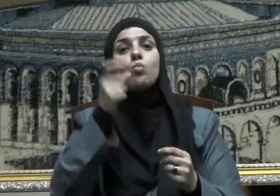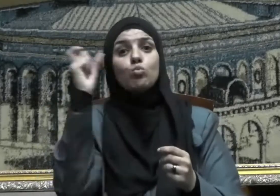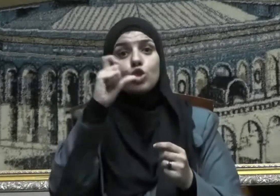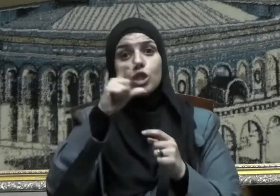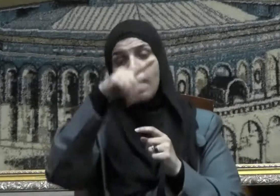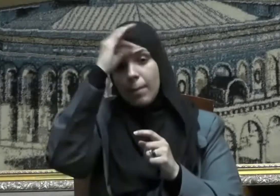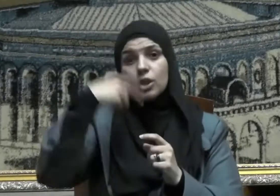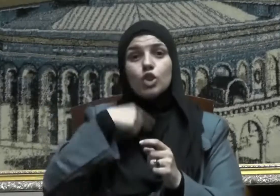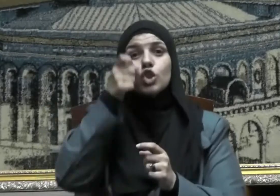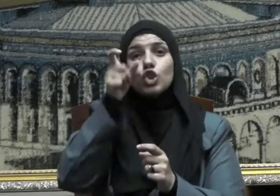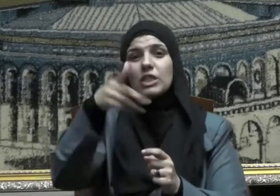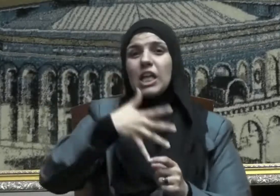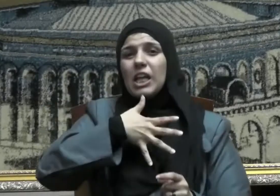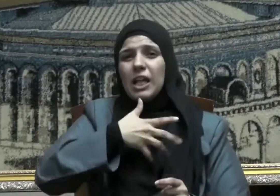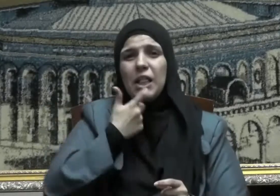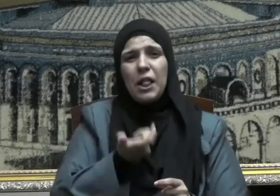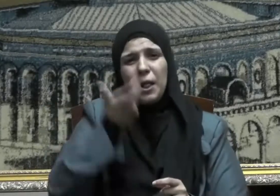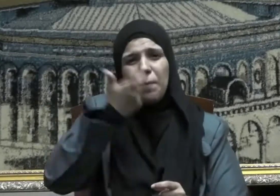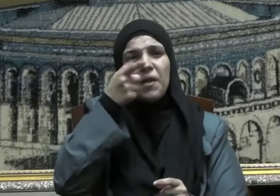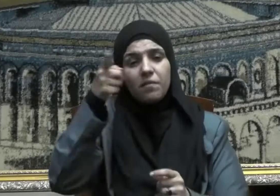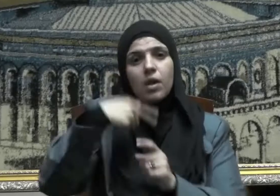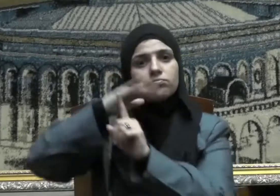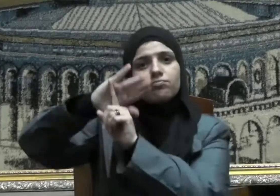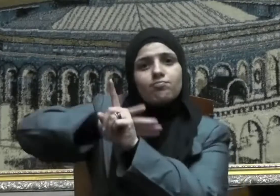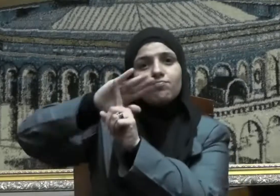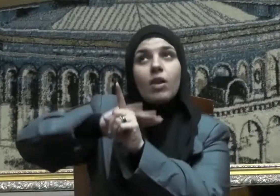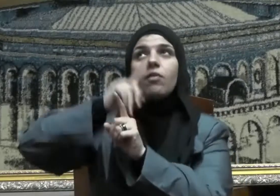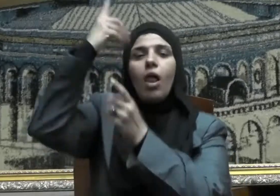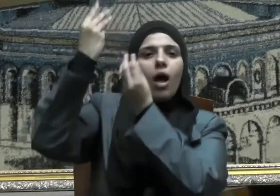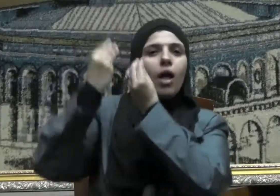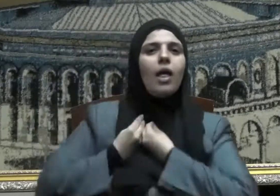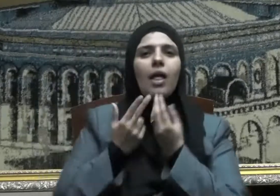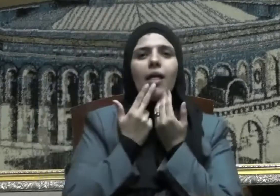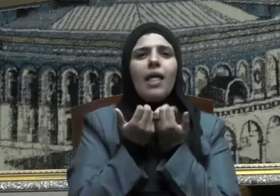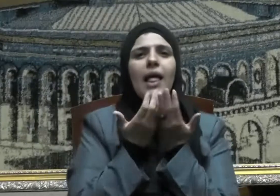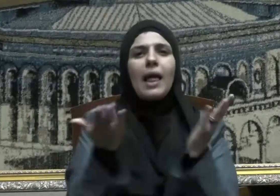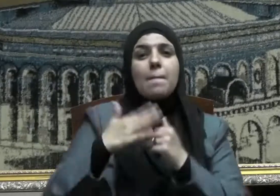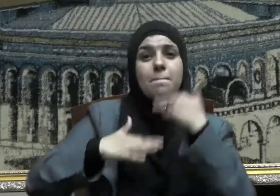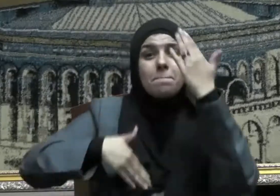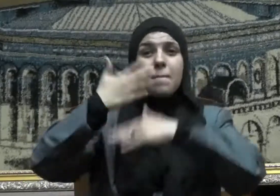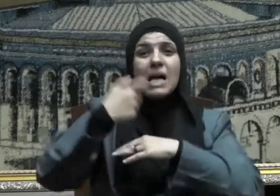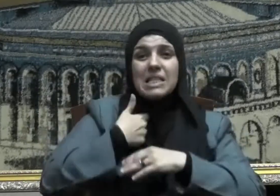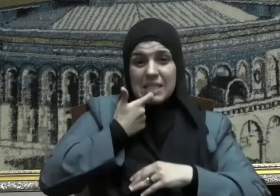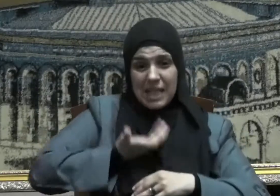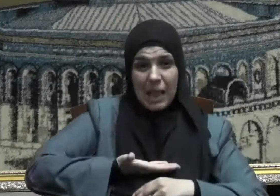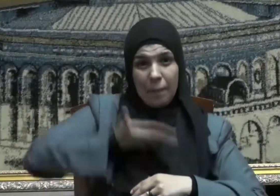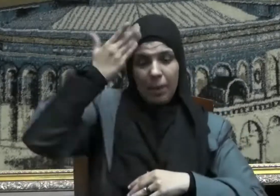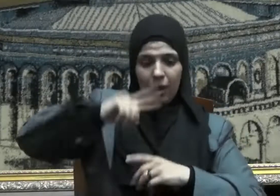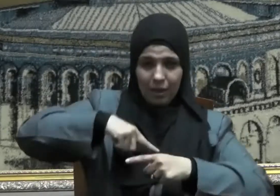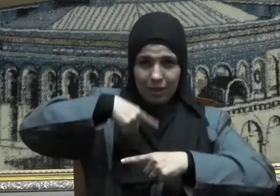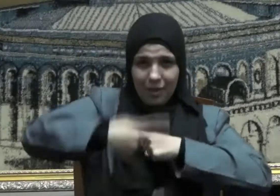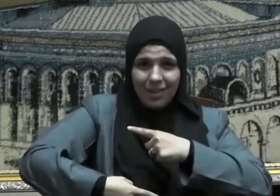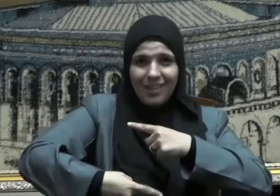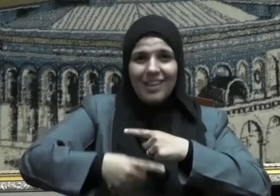مسلم يكرم ذا الشيبة إلا قيد الله له من يكرمه في سنه